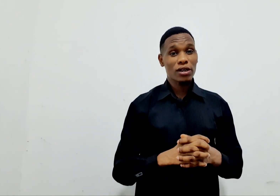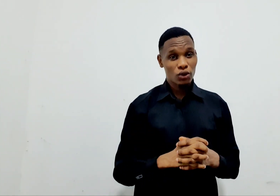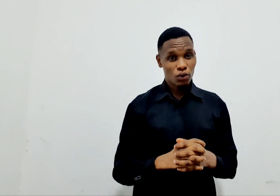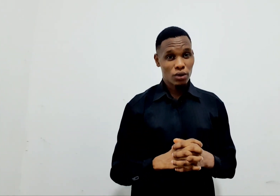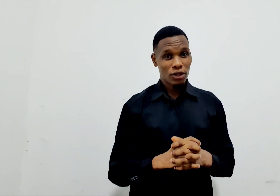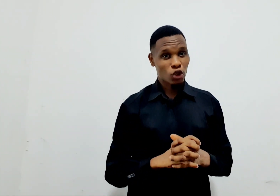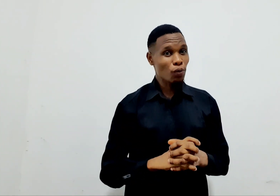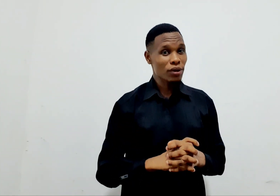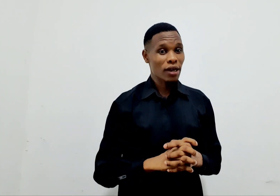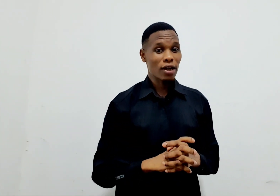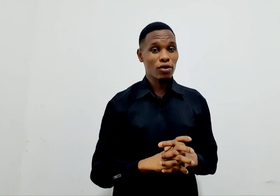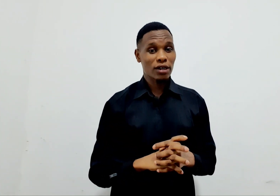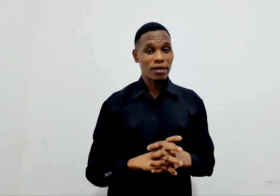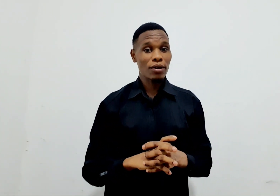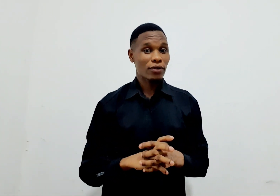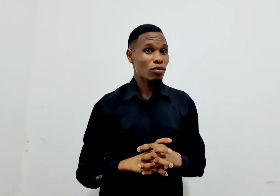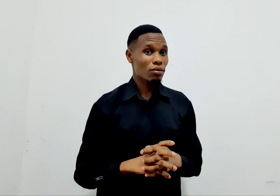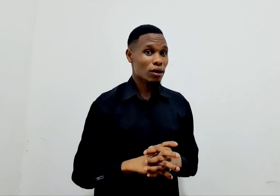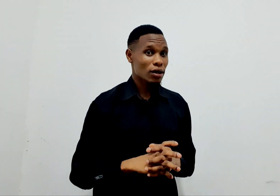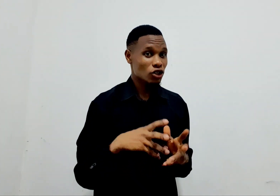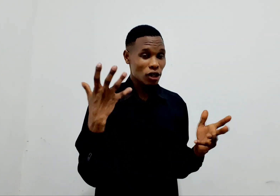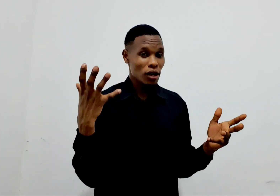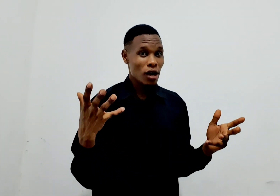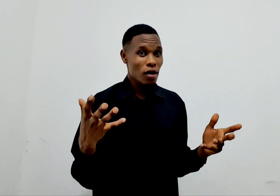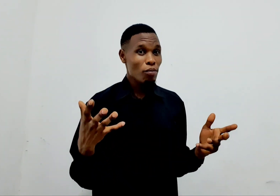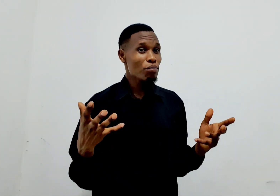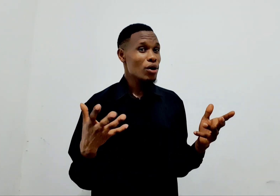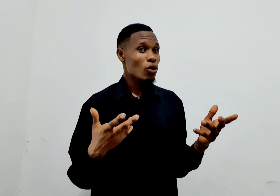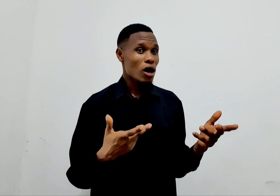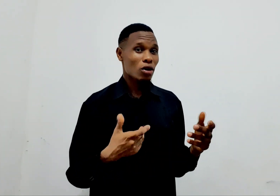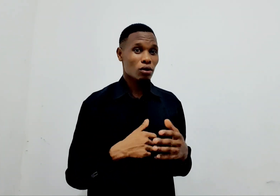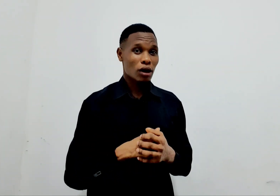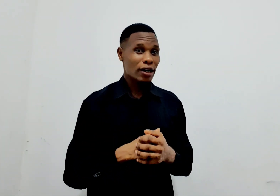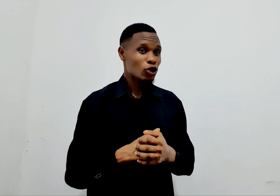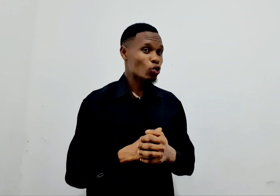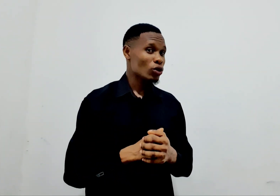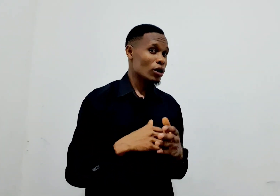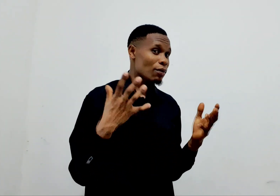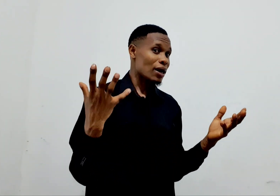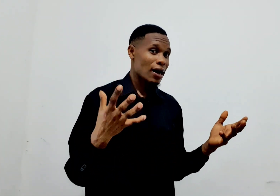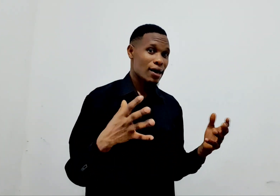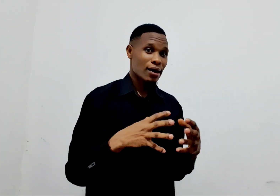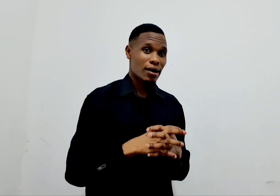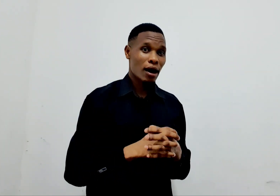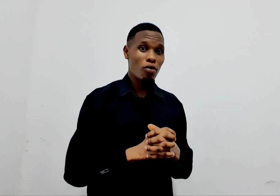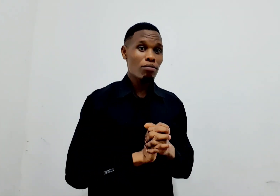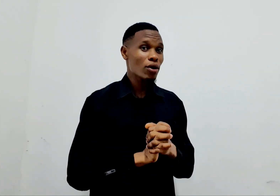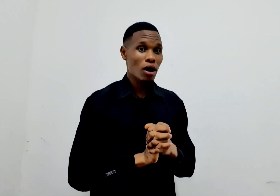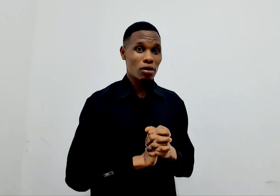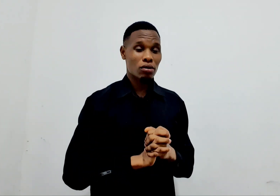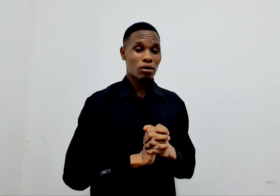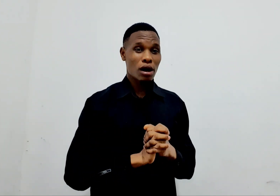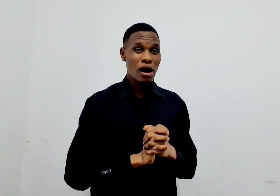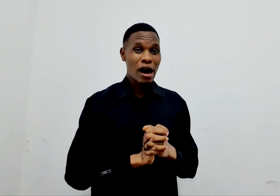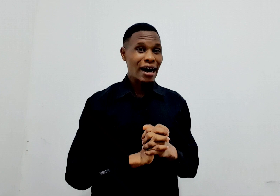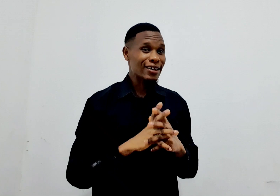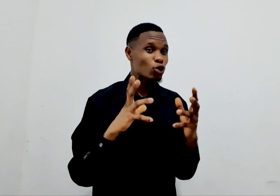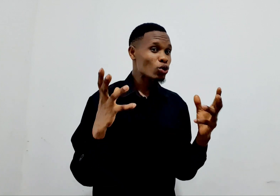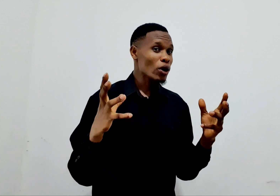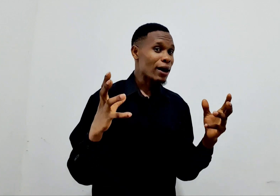nzuli. Topic ya leo inasema hiviko mba. Je, mme wako anachukuliwa na malaya, au mme wako anachukuliwa na